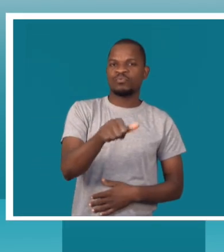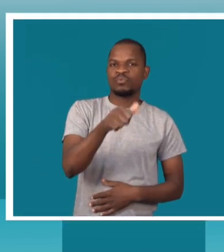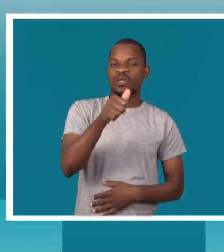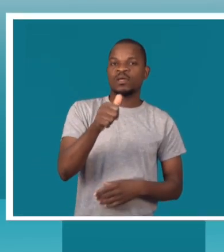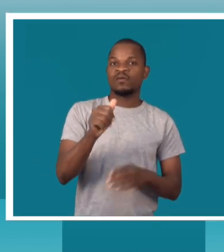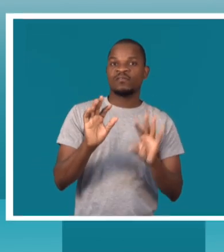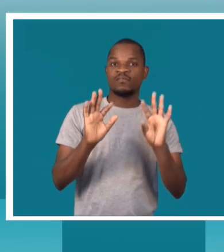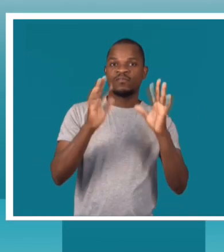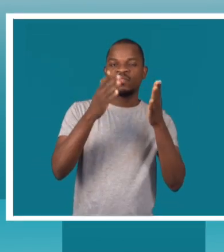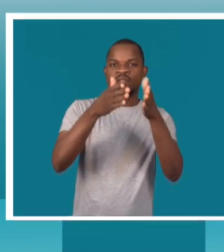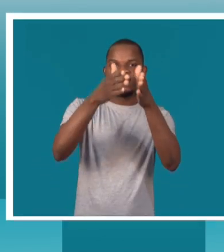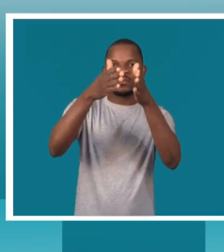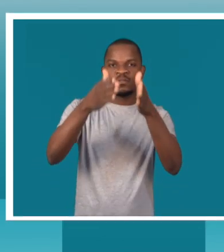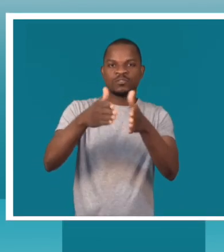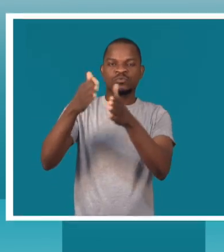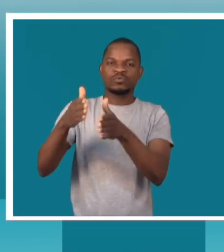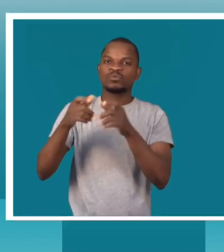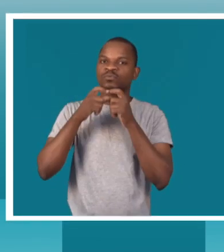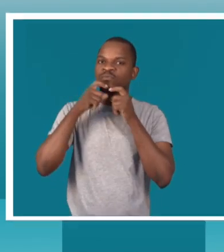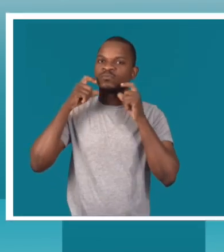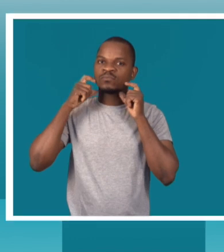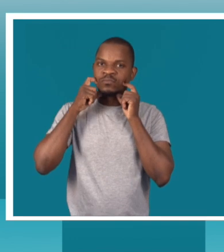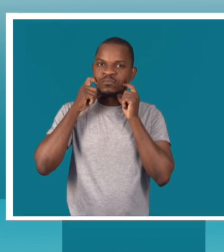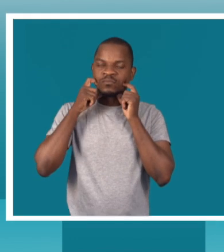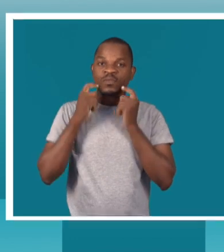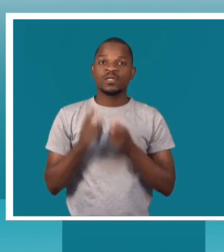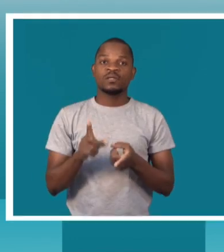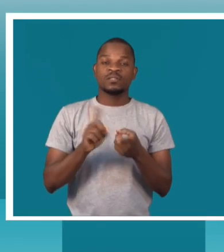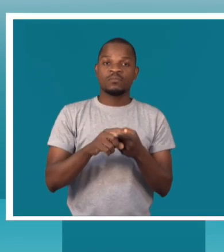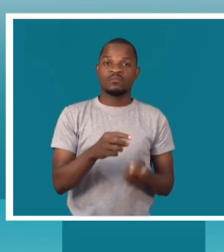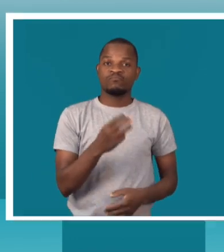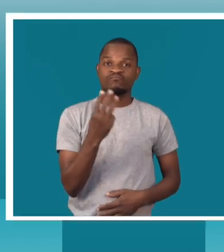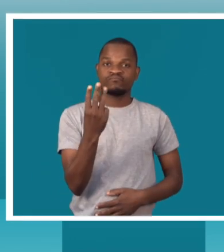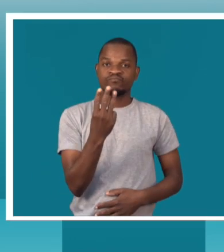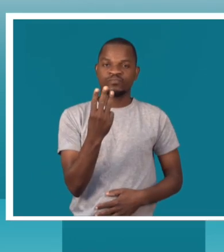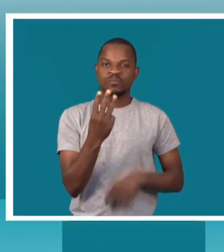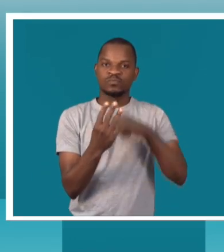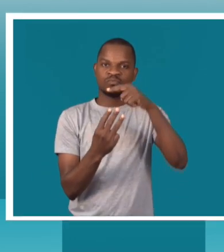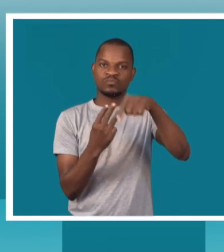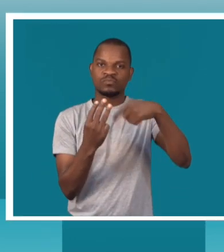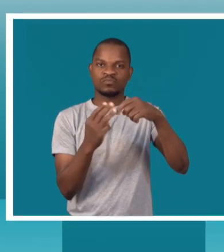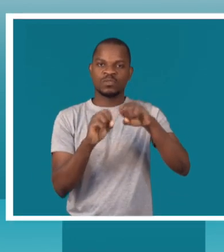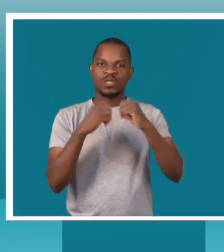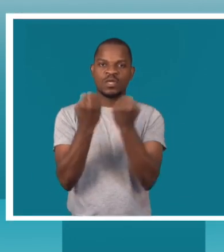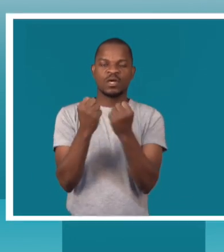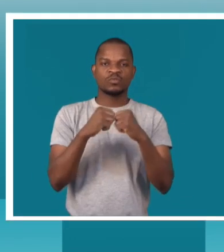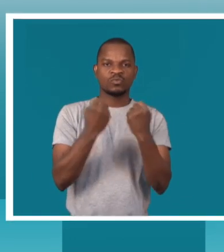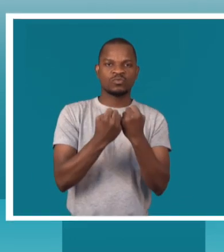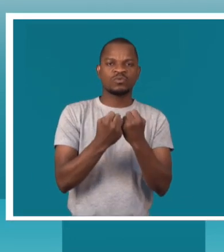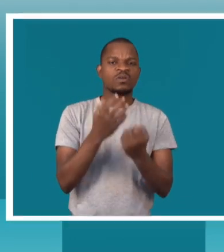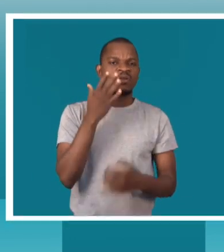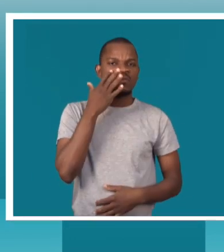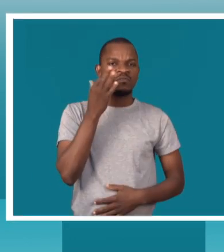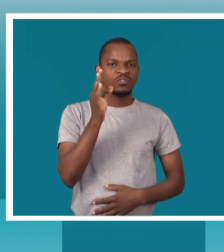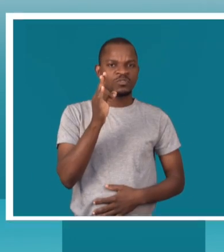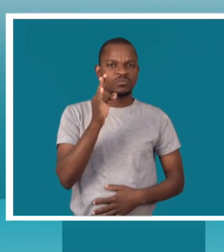da vida da população moçambicana. Em nome das três organizações, Felizmina Banz, diretora